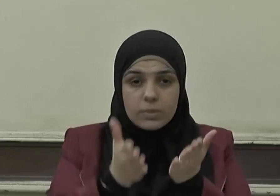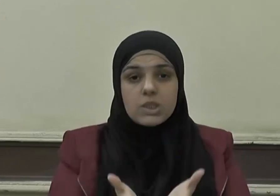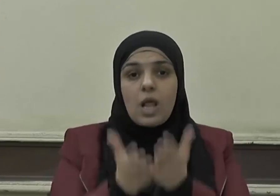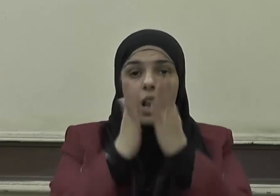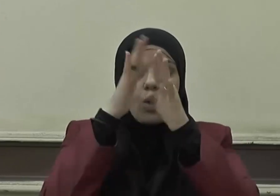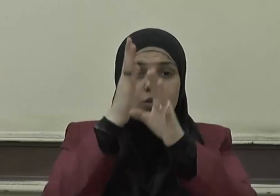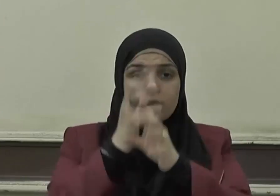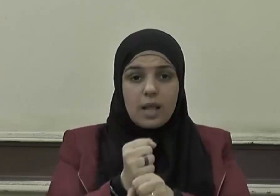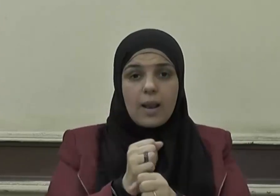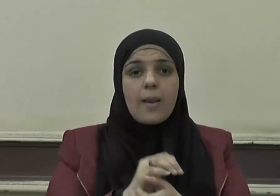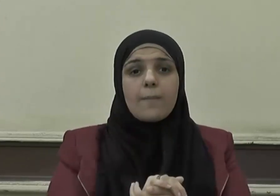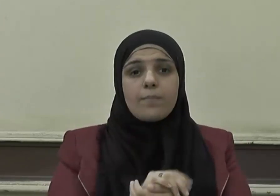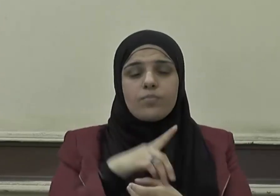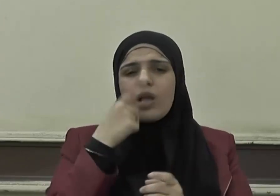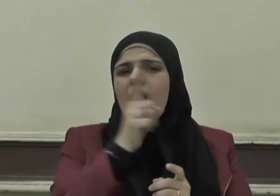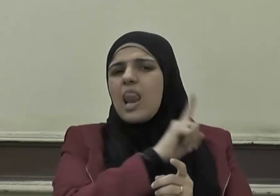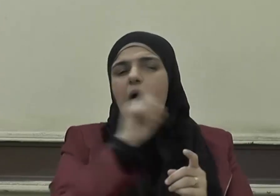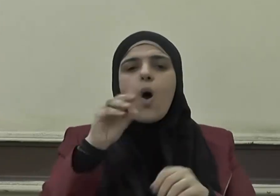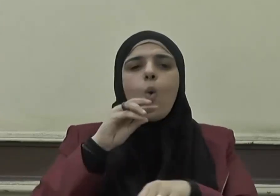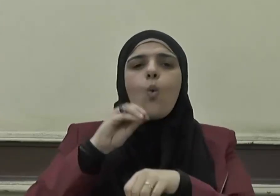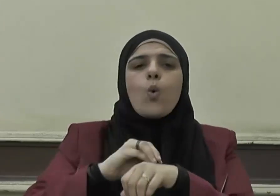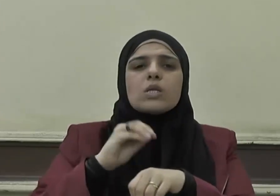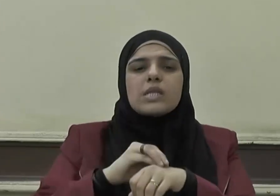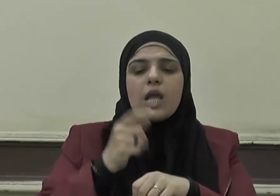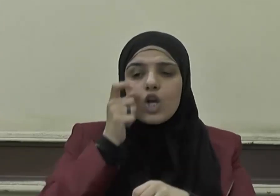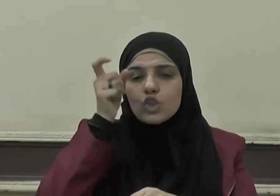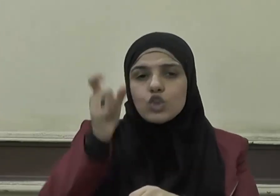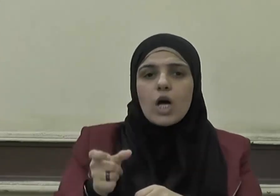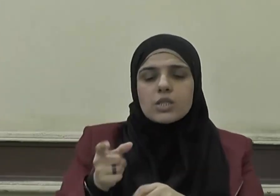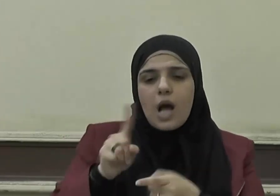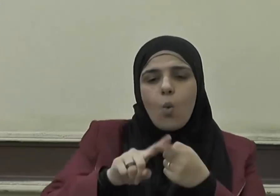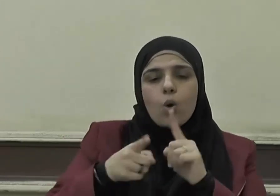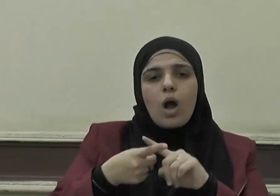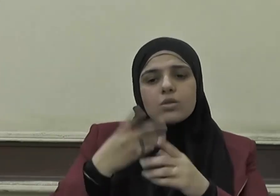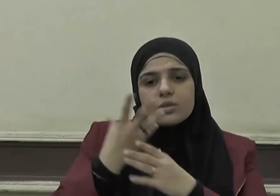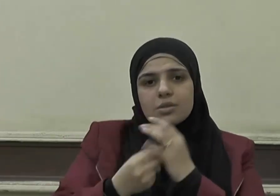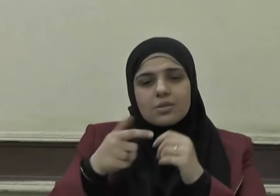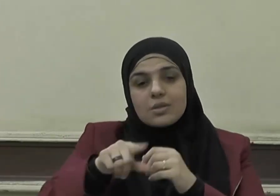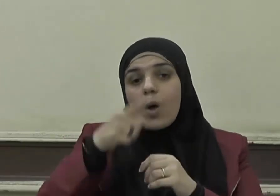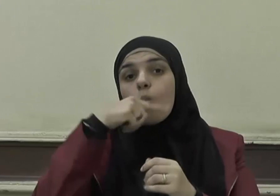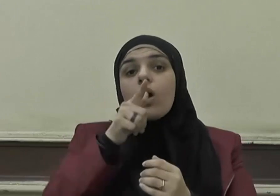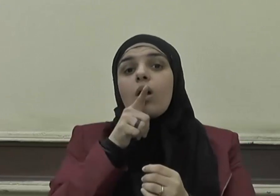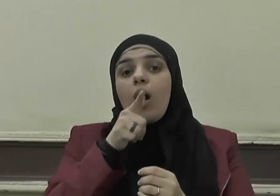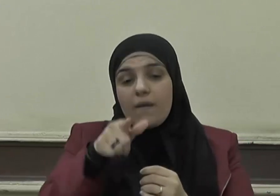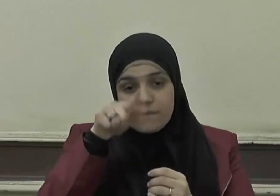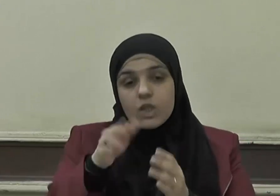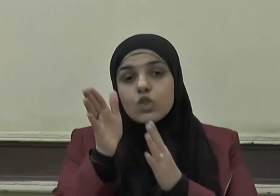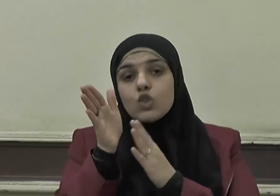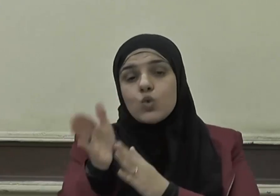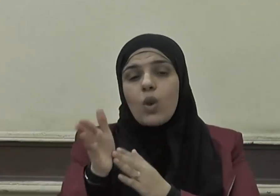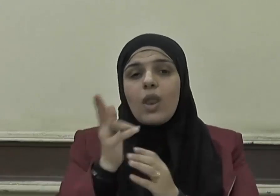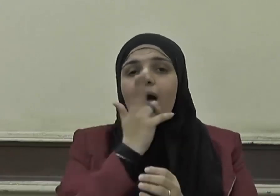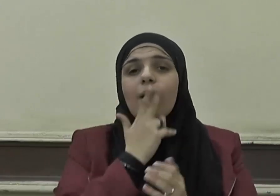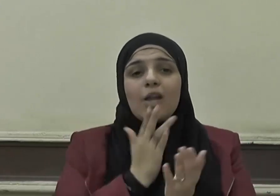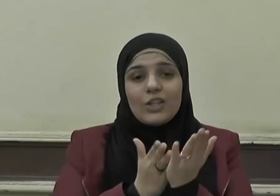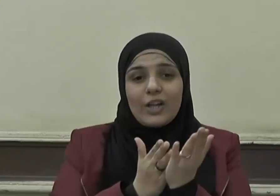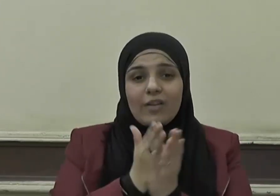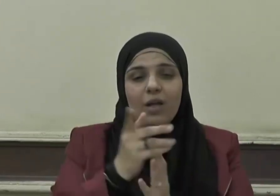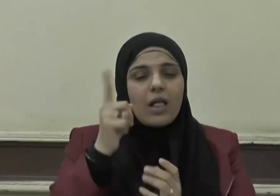وسلم لا وصية لوارث وذكرت السنة المطهرة تحريم